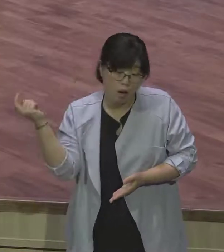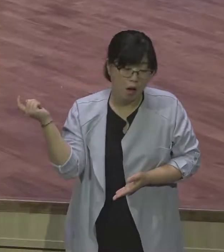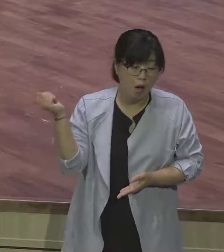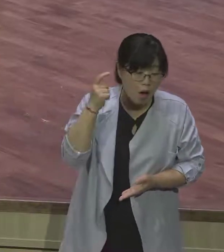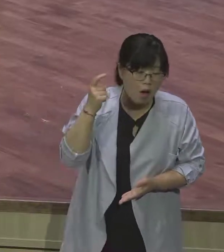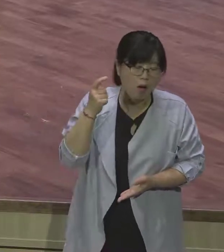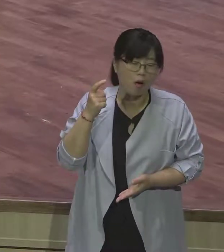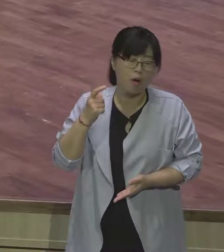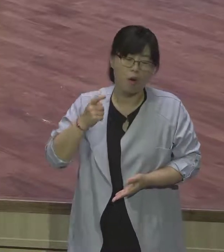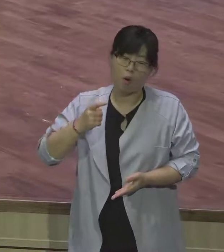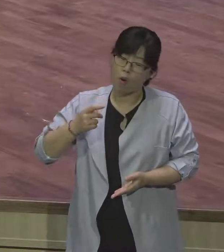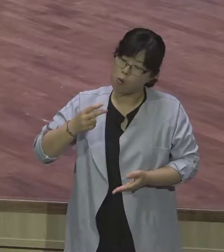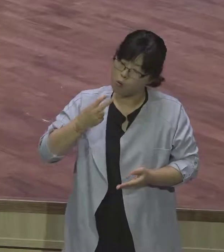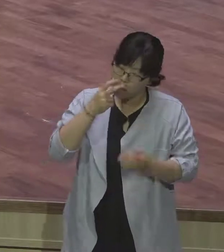많이 배웠다 그랬어요